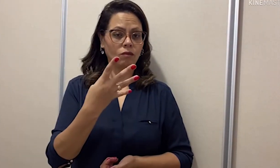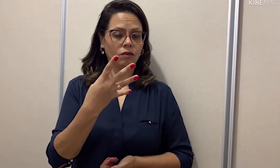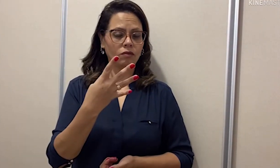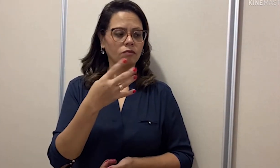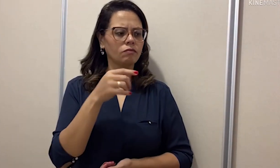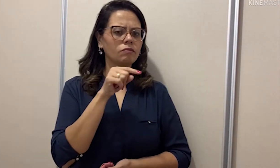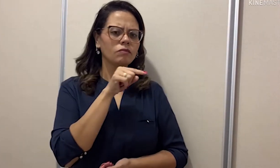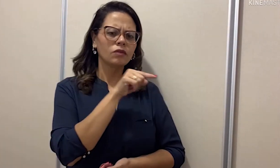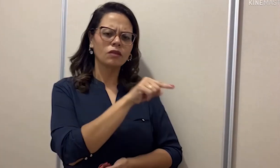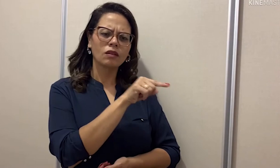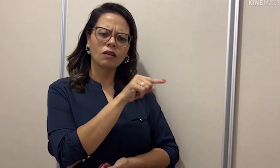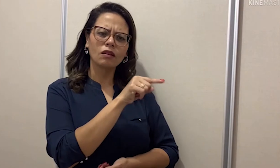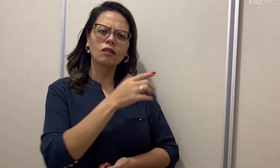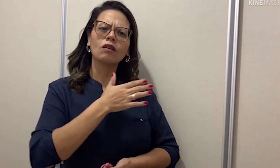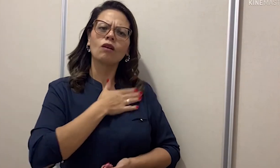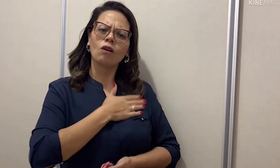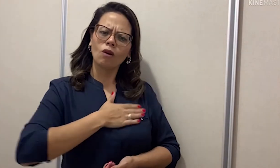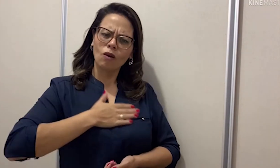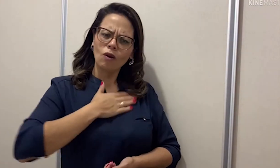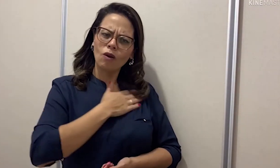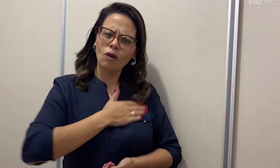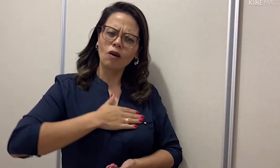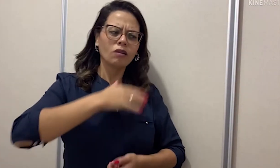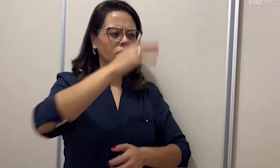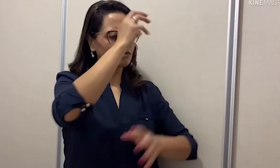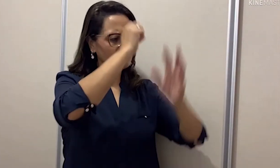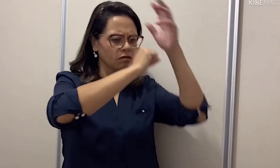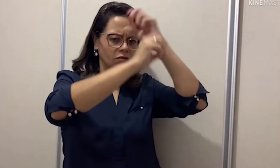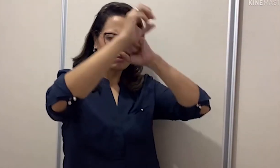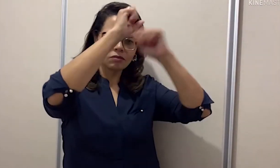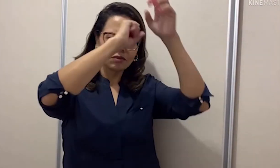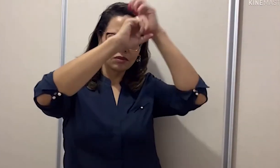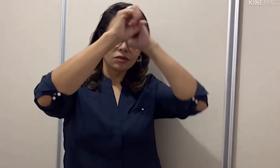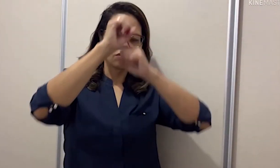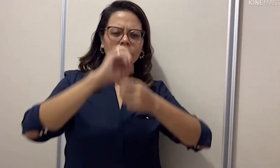Quarta frase, ele ou ela gosta de aprender.